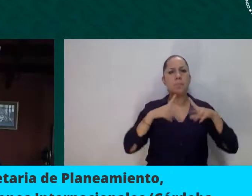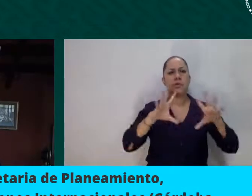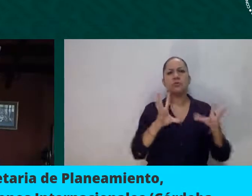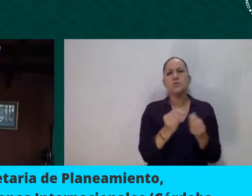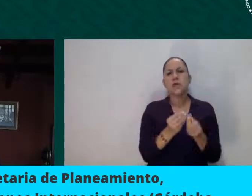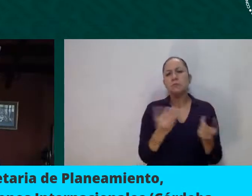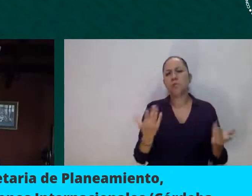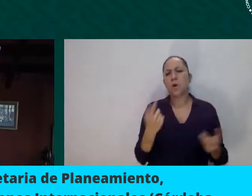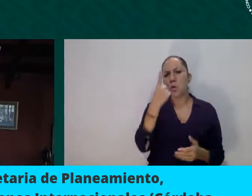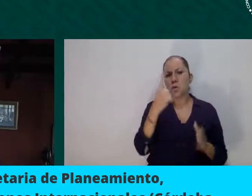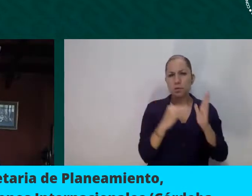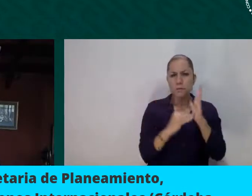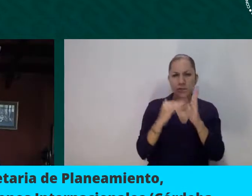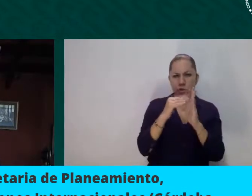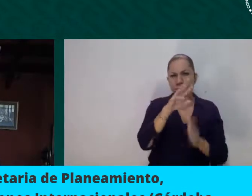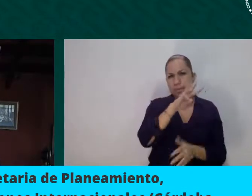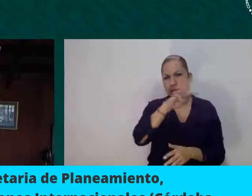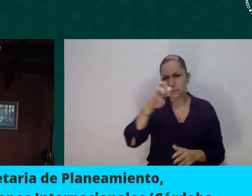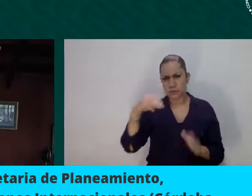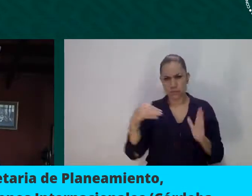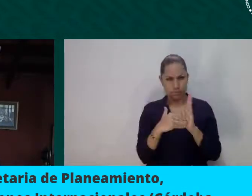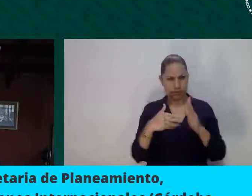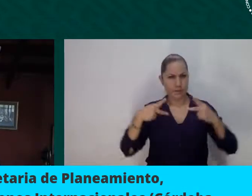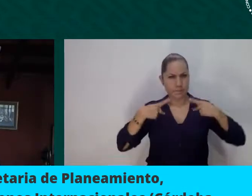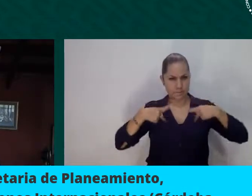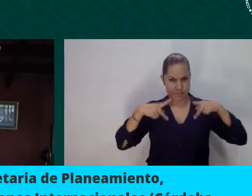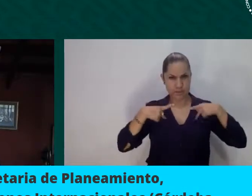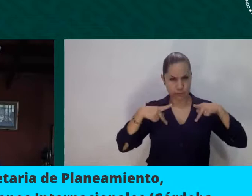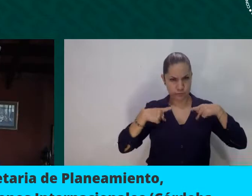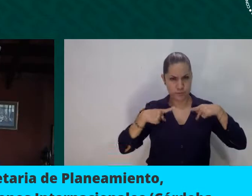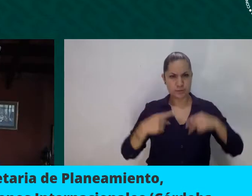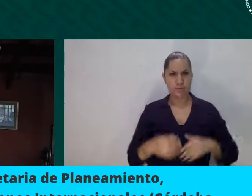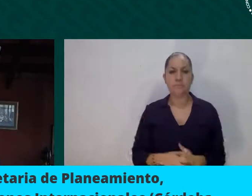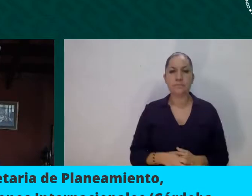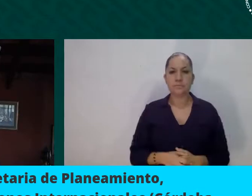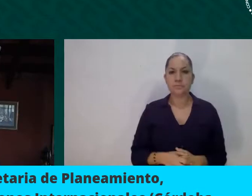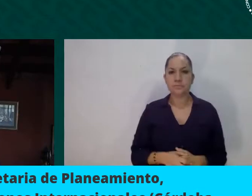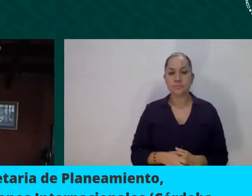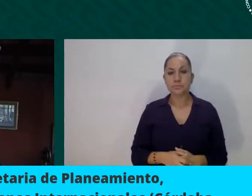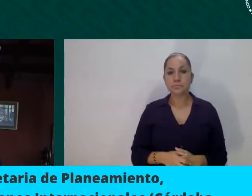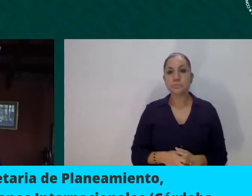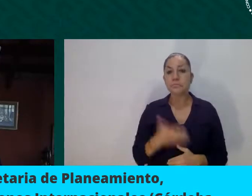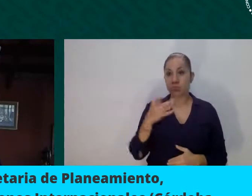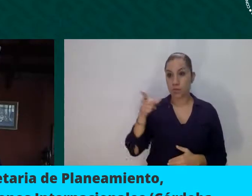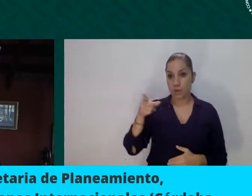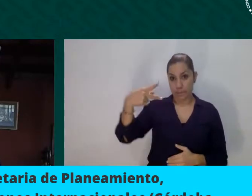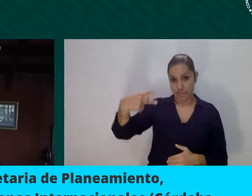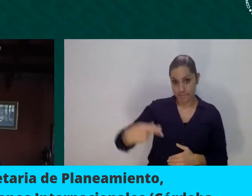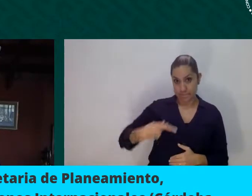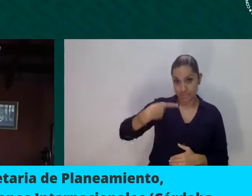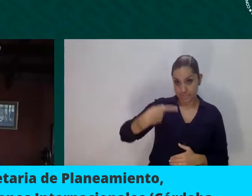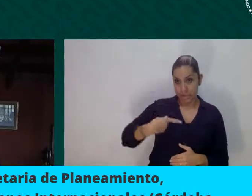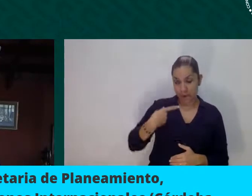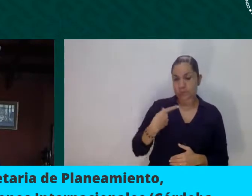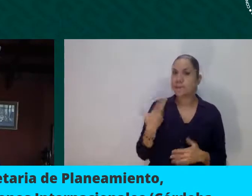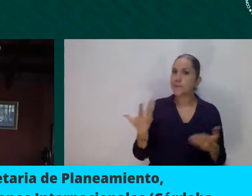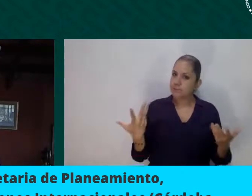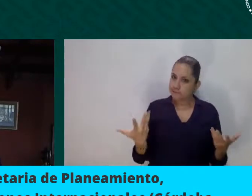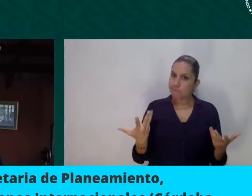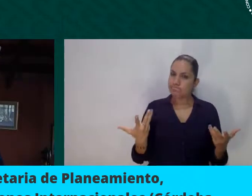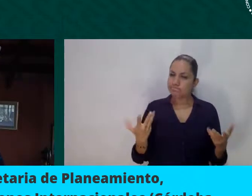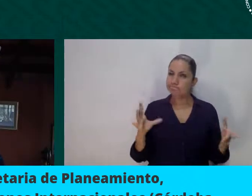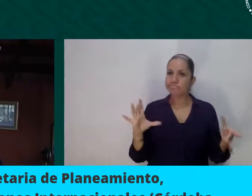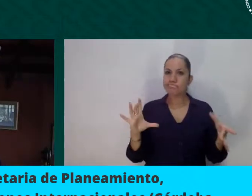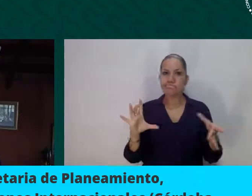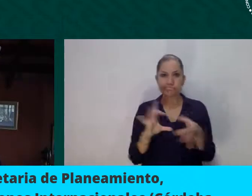Bueno, respecto a esta pregunta, la verdad que el COVID se ha presentado como, de alguna manera, ha sido devastador para